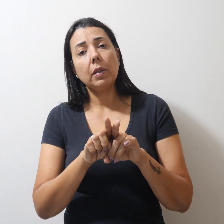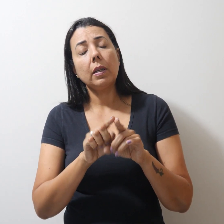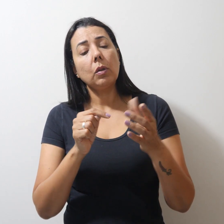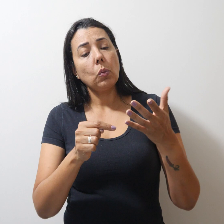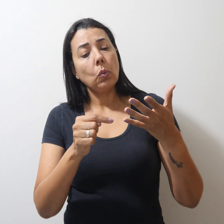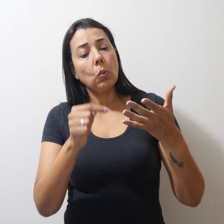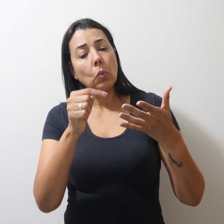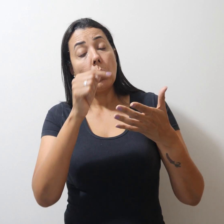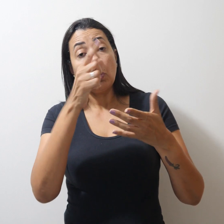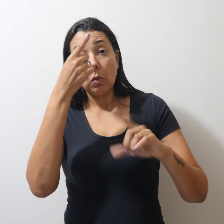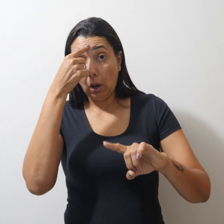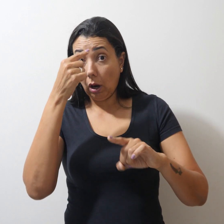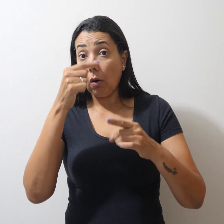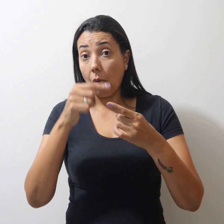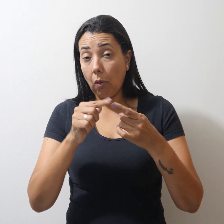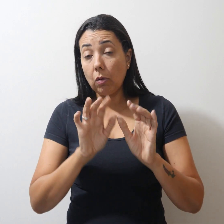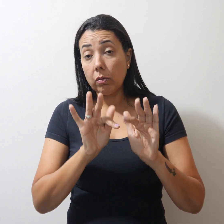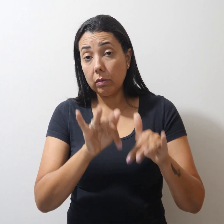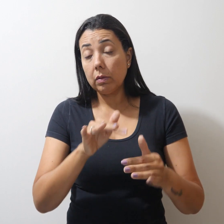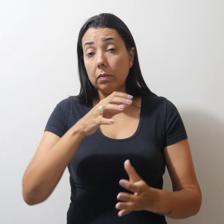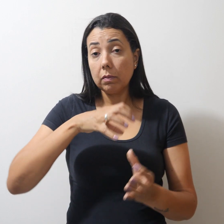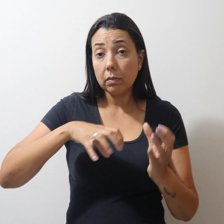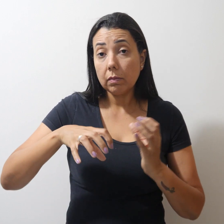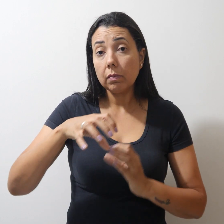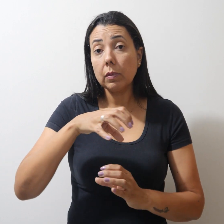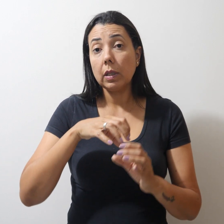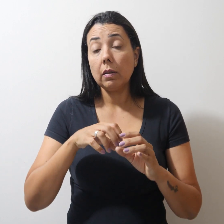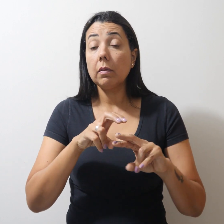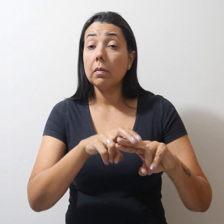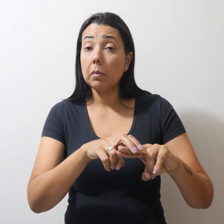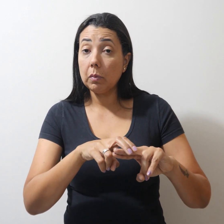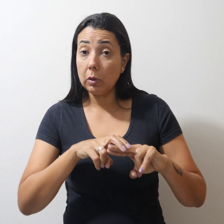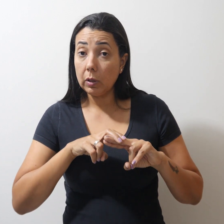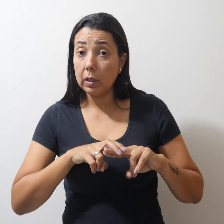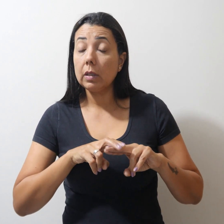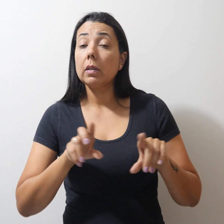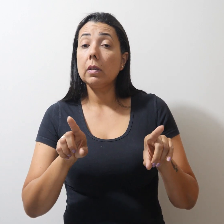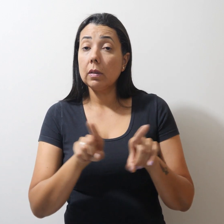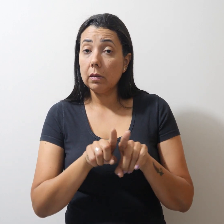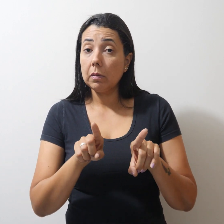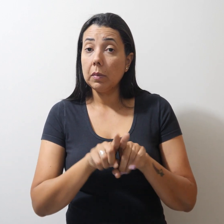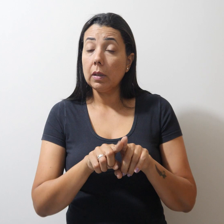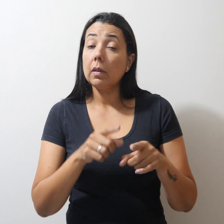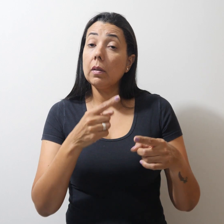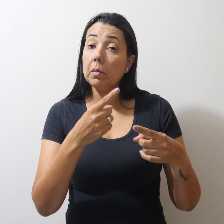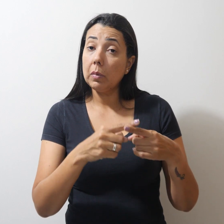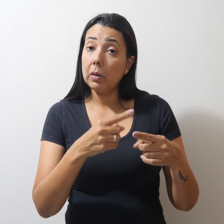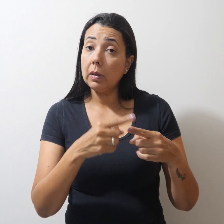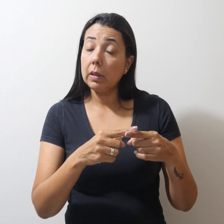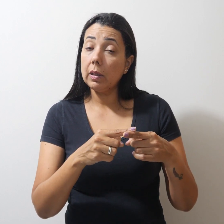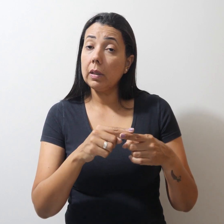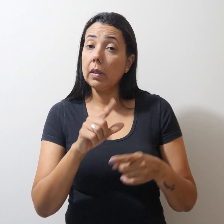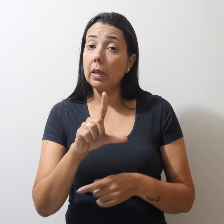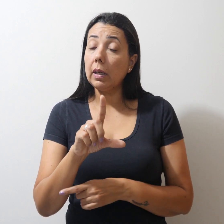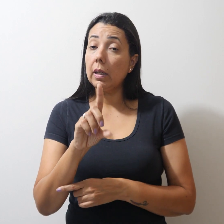do acordo do fim da greve. Por isso, é também porque a LDO será